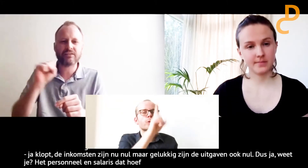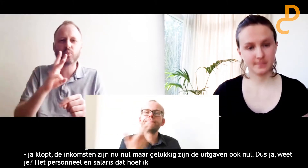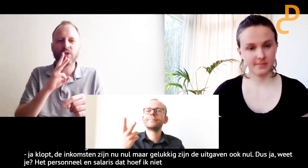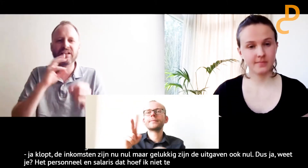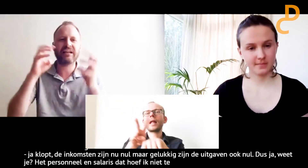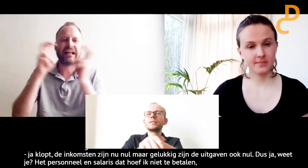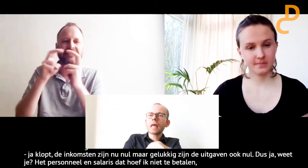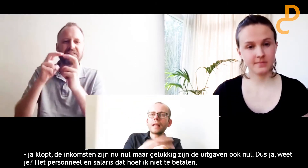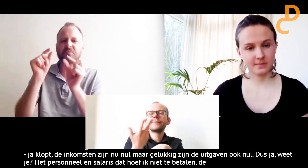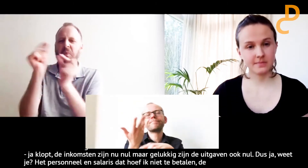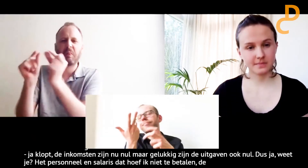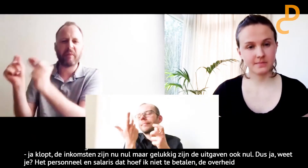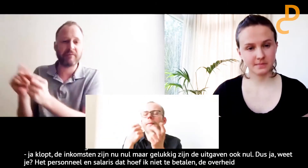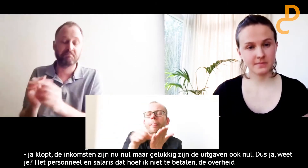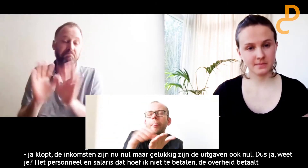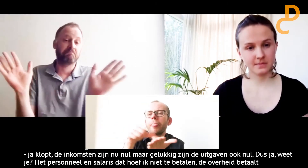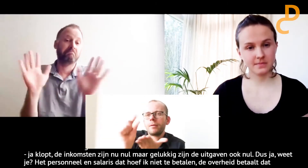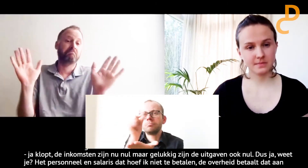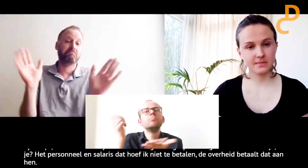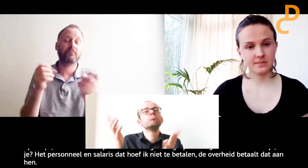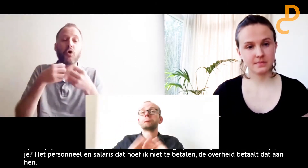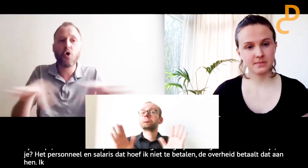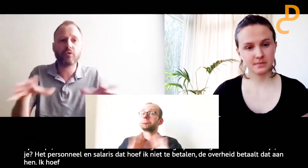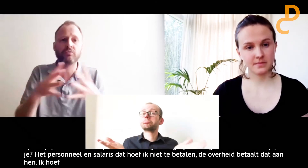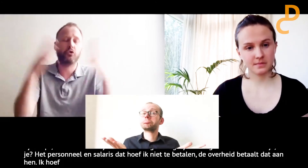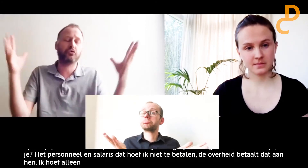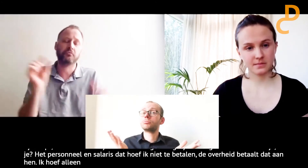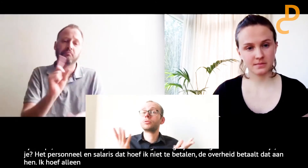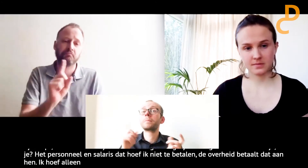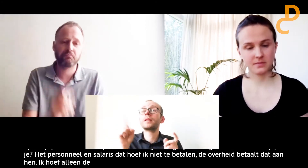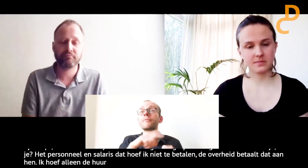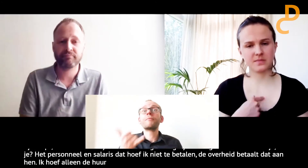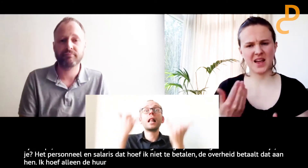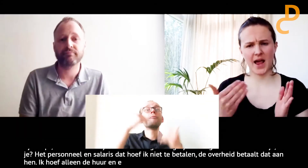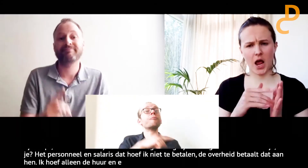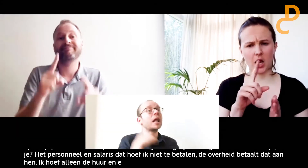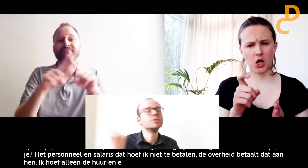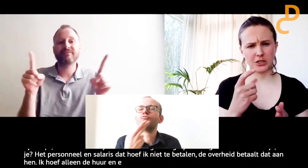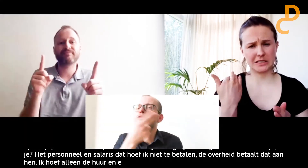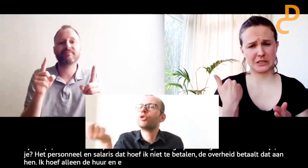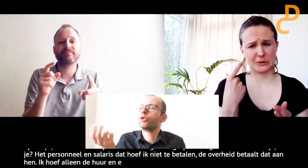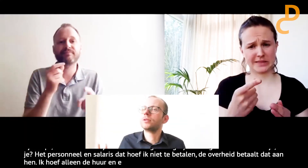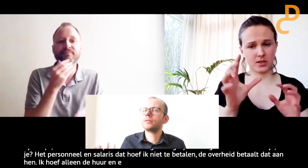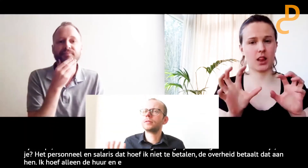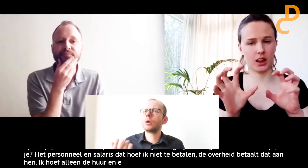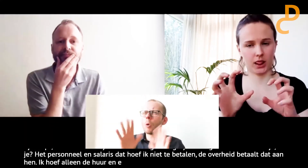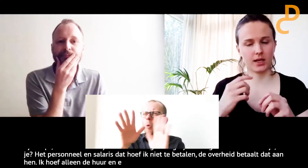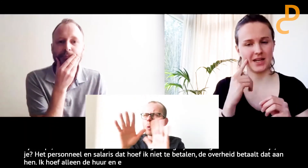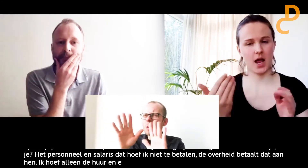Dus ik moet alleen de huur en de elektriciteitsrekening betalen. Dat zijn kleine zaken. Dus ik maak gelukkig niet heel veel verlies.